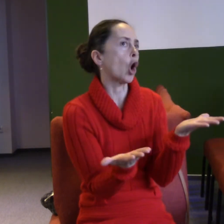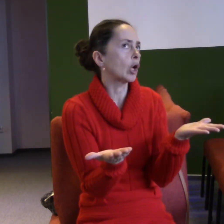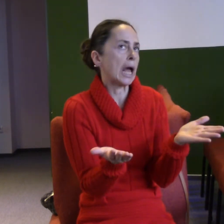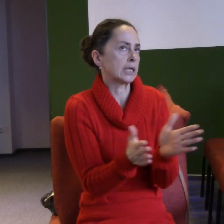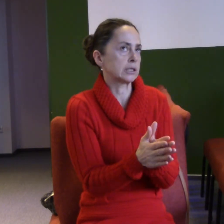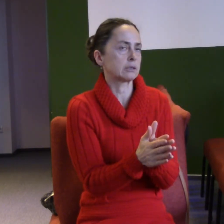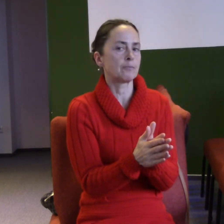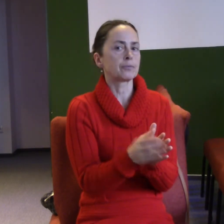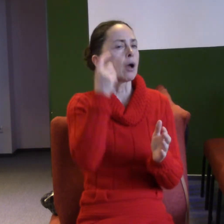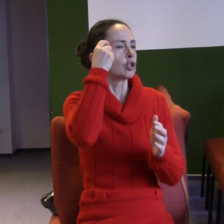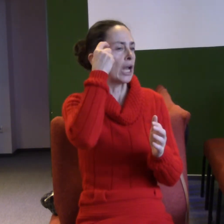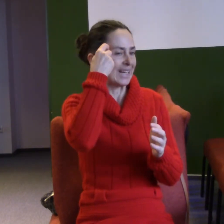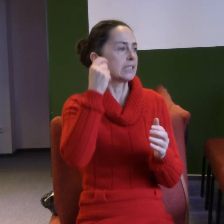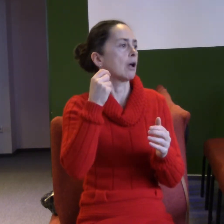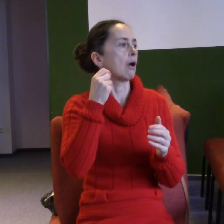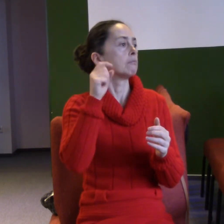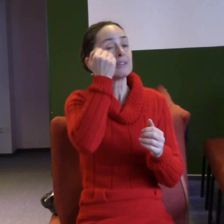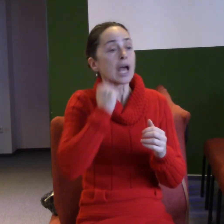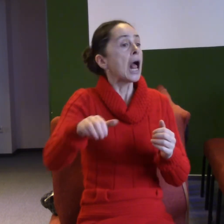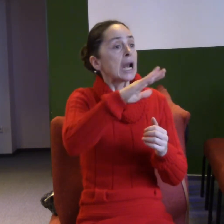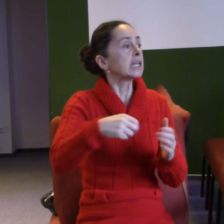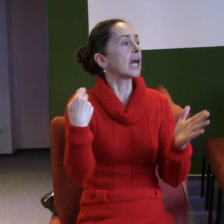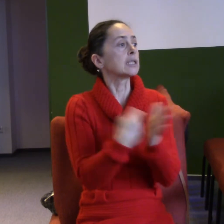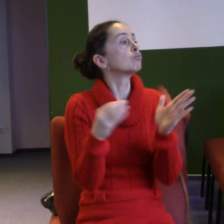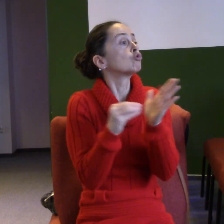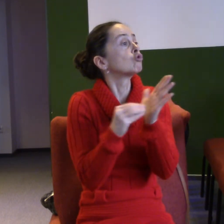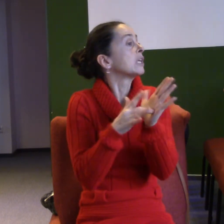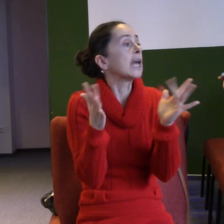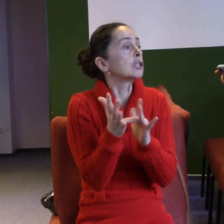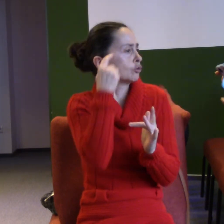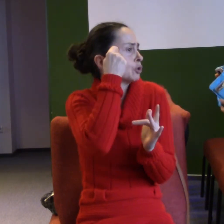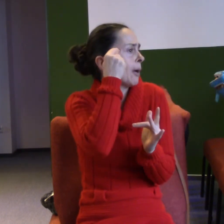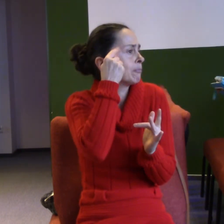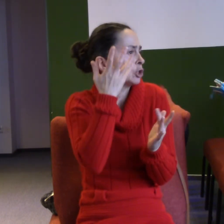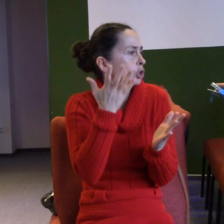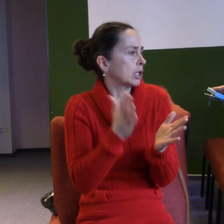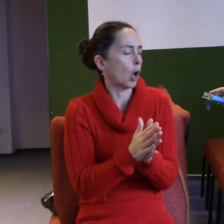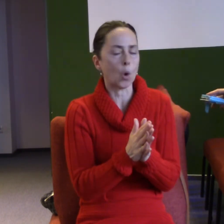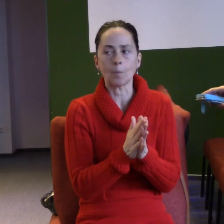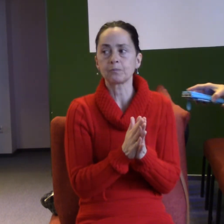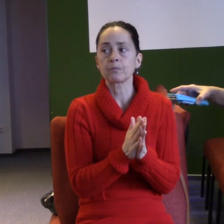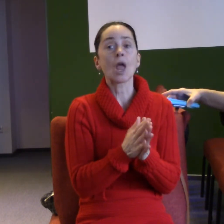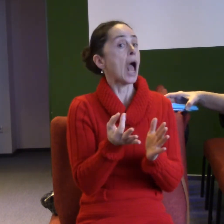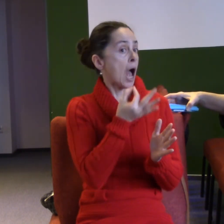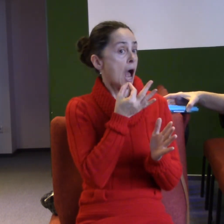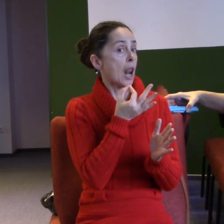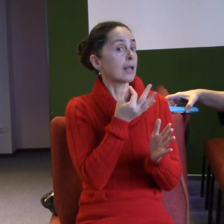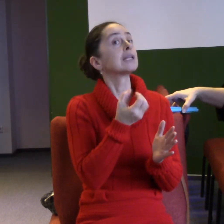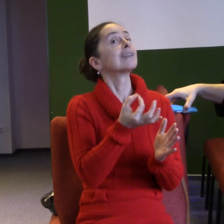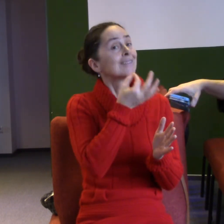jak lidé přemýšlejí, samozřejmě s různými nuancemi, já se neodvažuji říct, tak to je u všech, ale když se setkáme s Bohem, který přijde do